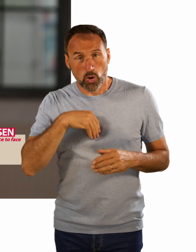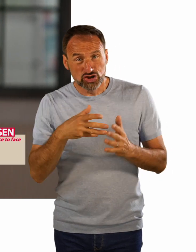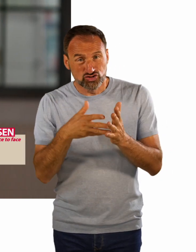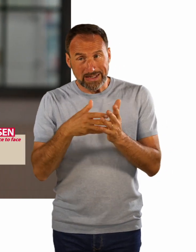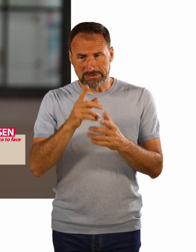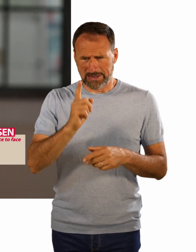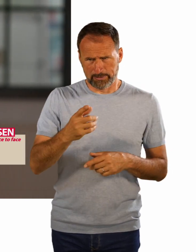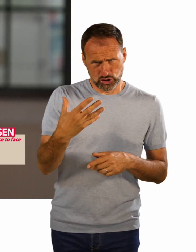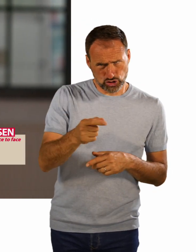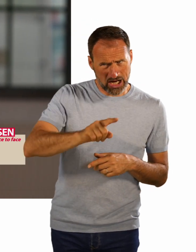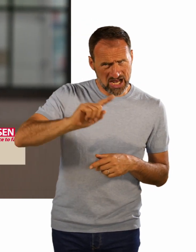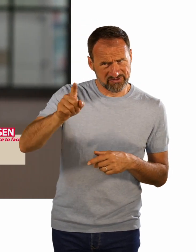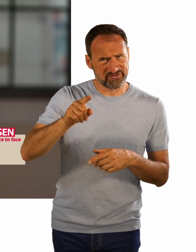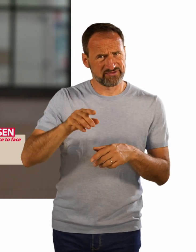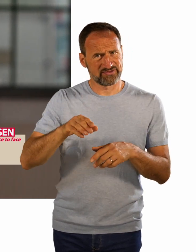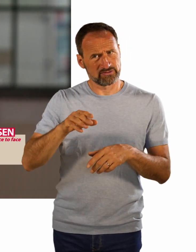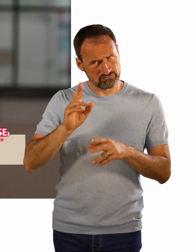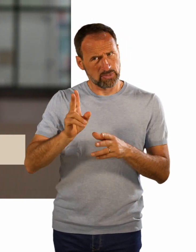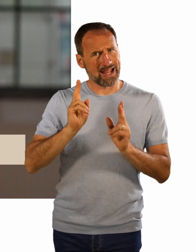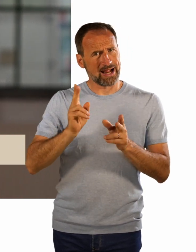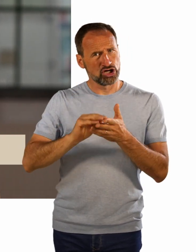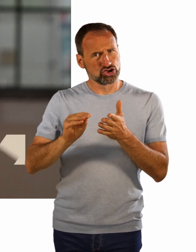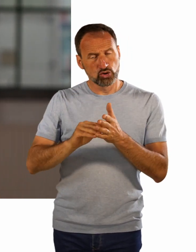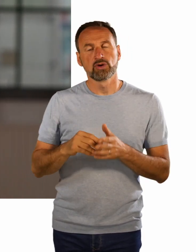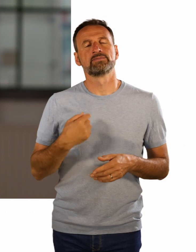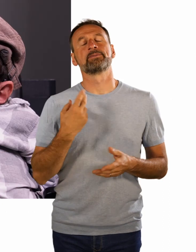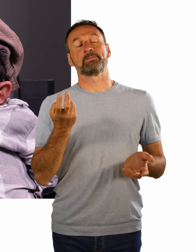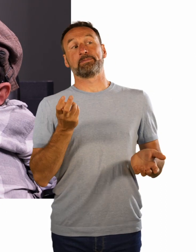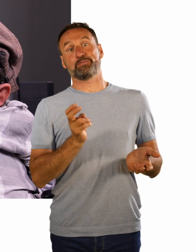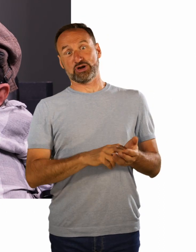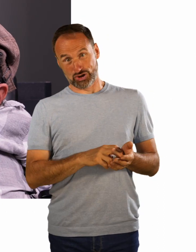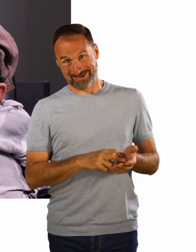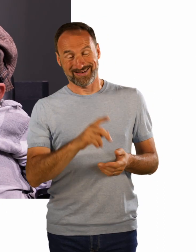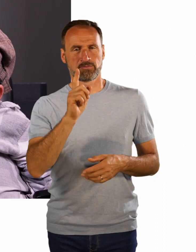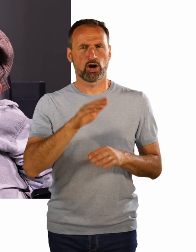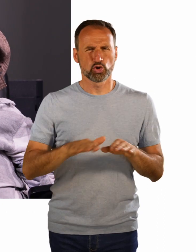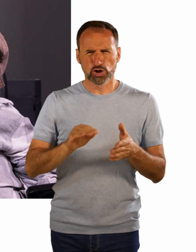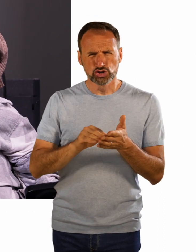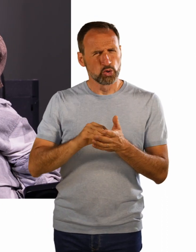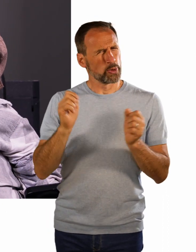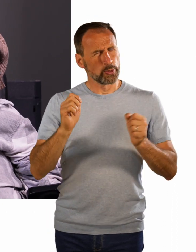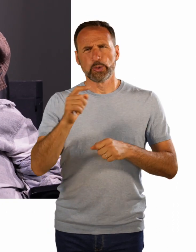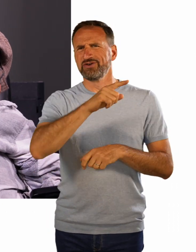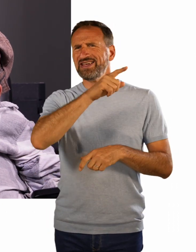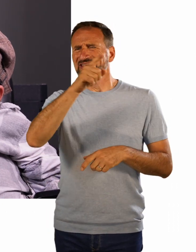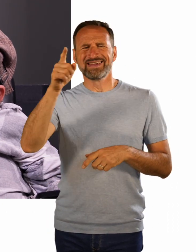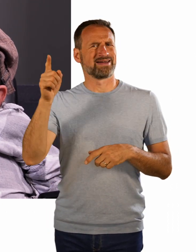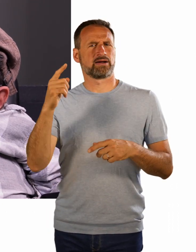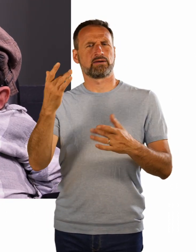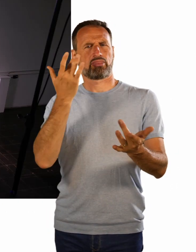Grundschule hatte ich tatsächlich sehr, sehr viele Menschen gegen mich, weil die der Meinung waren, dass mein Deutsch sehr schlecht ist und ich im